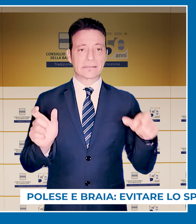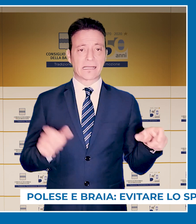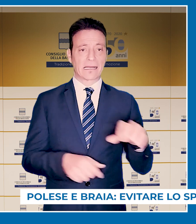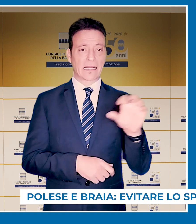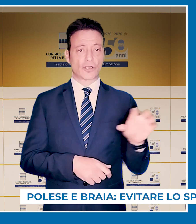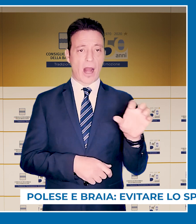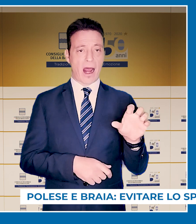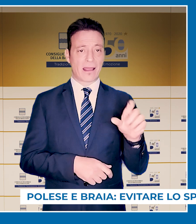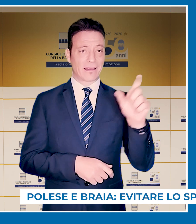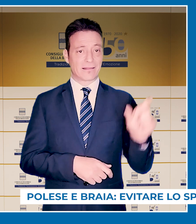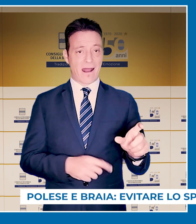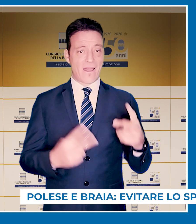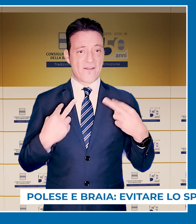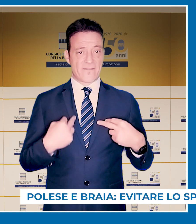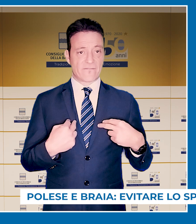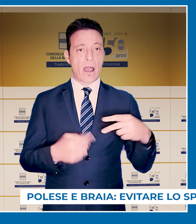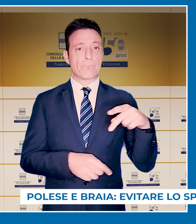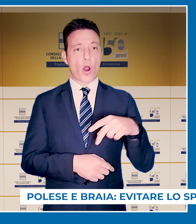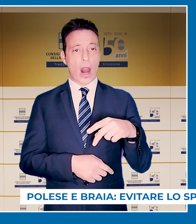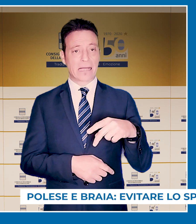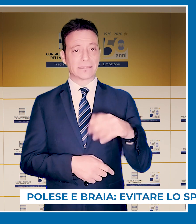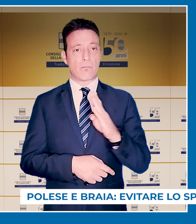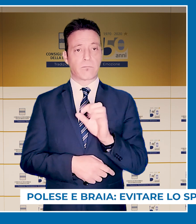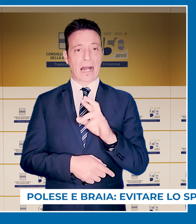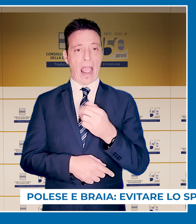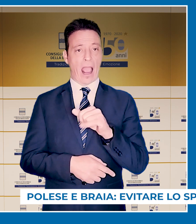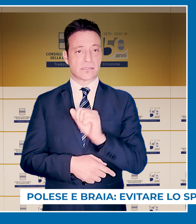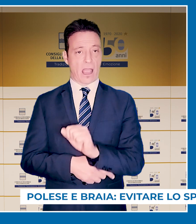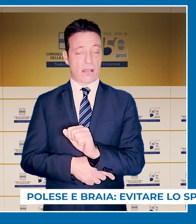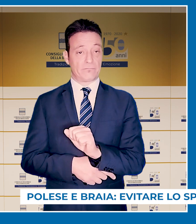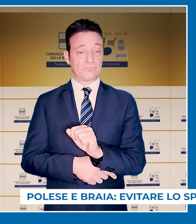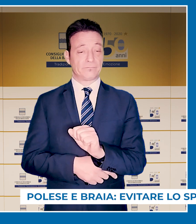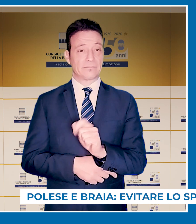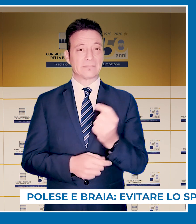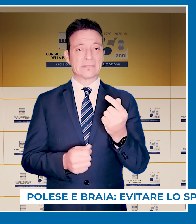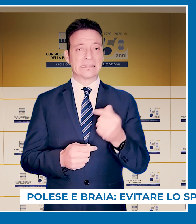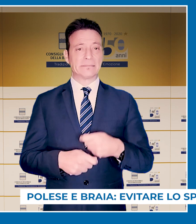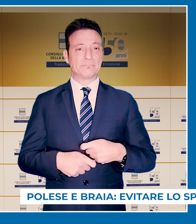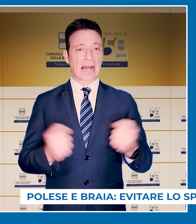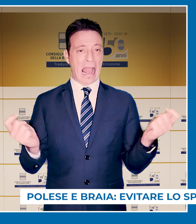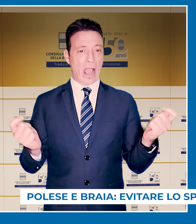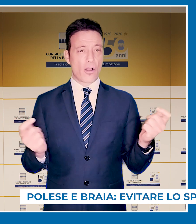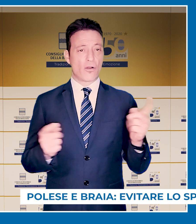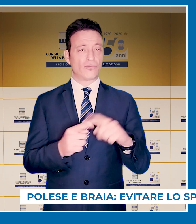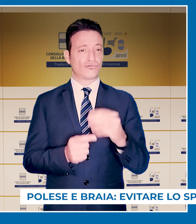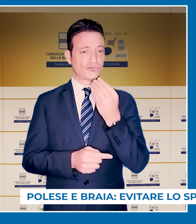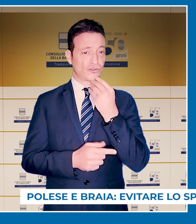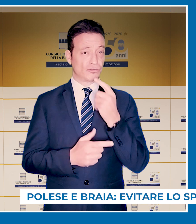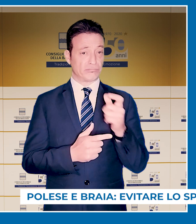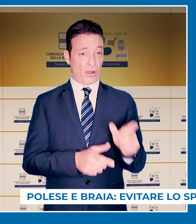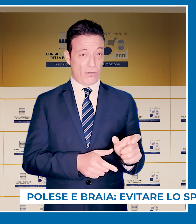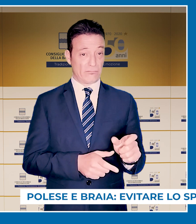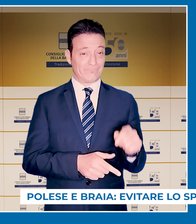consiglieri regionali di Italia Viva, Polese e Braia. Evitare lo spreco di cibo, hanno